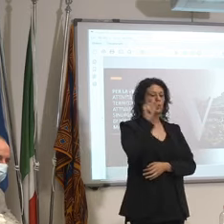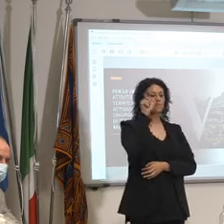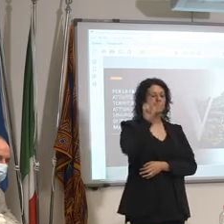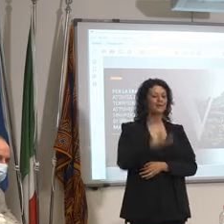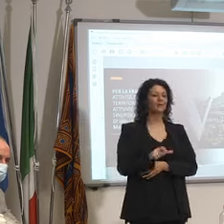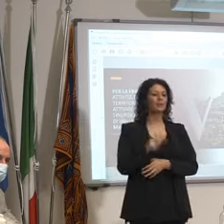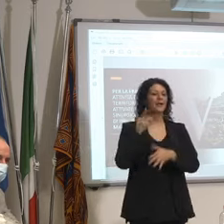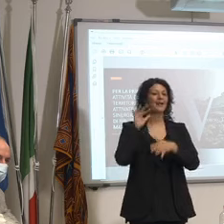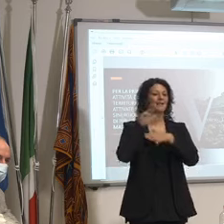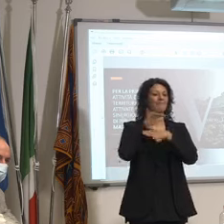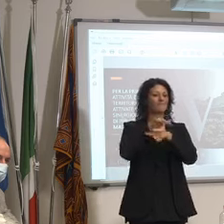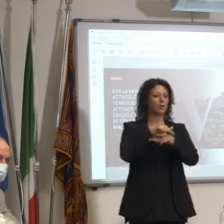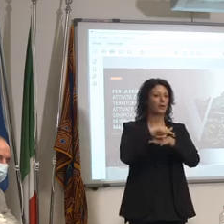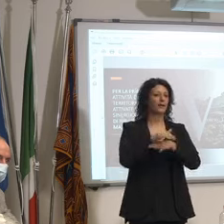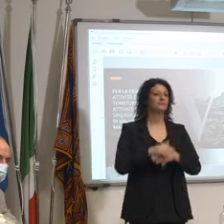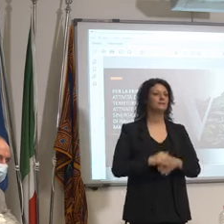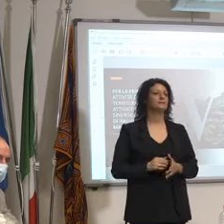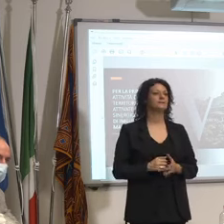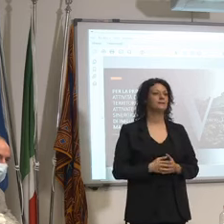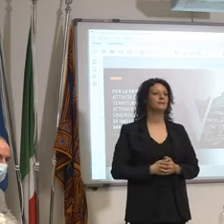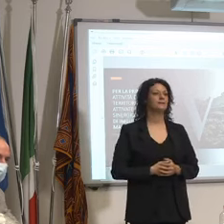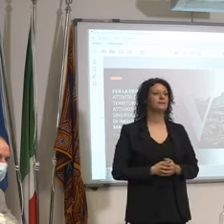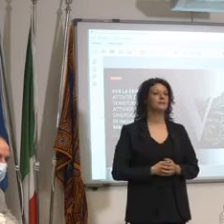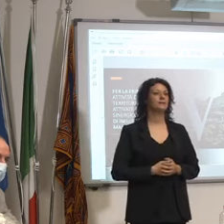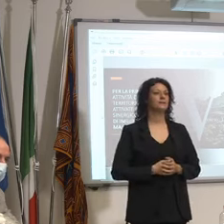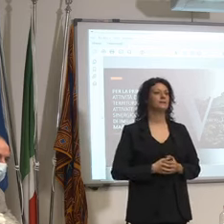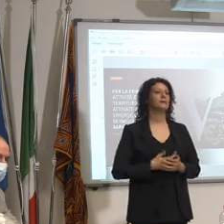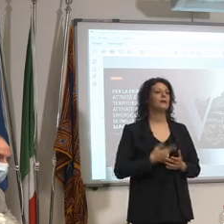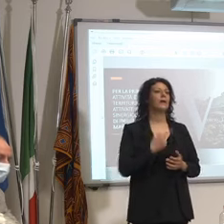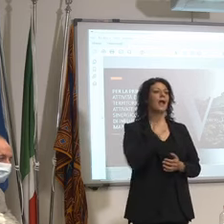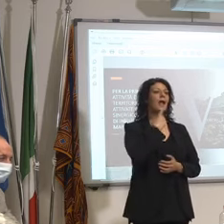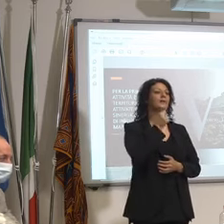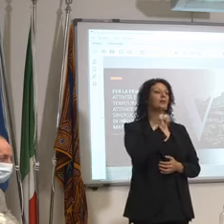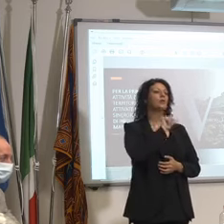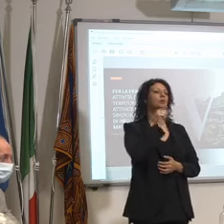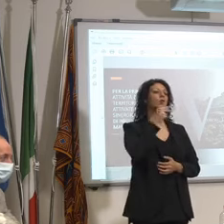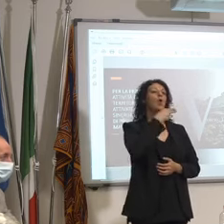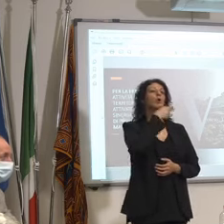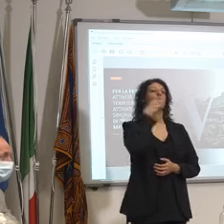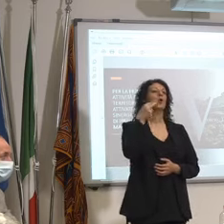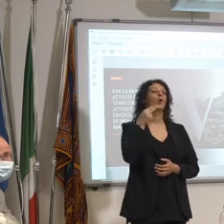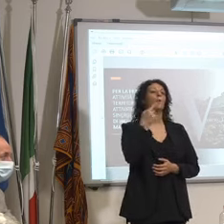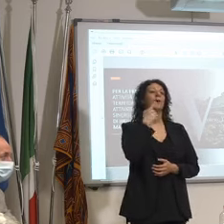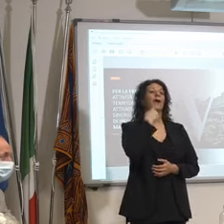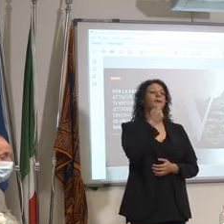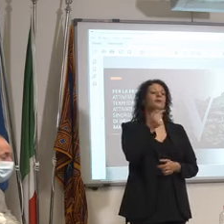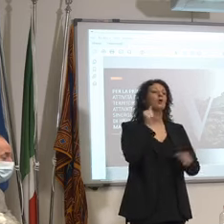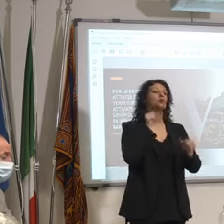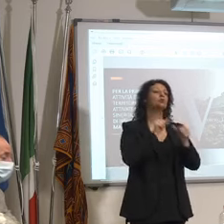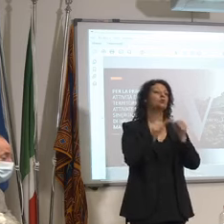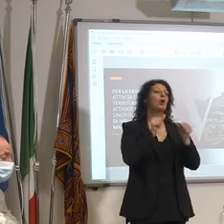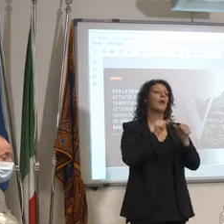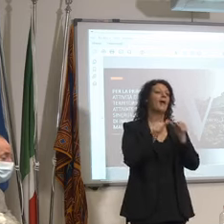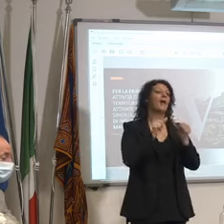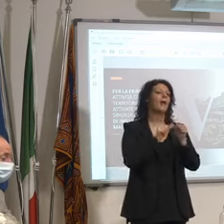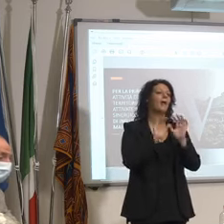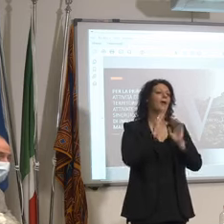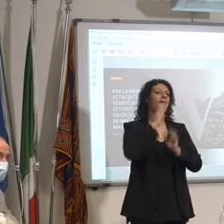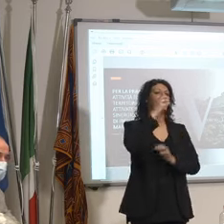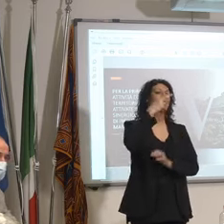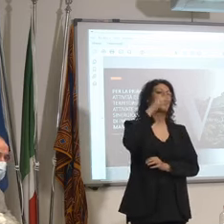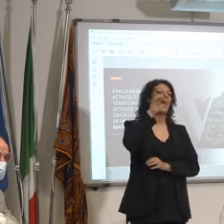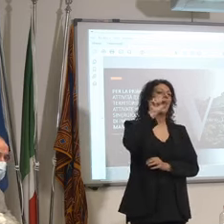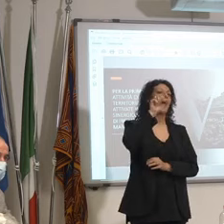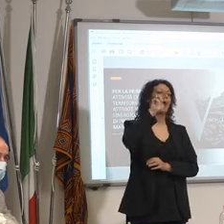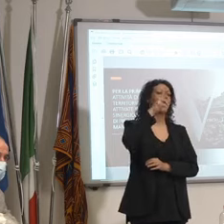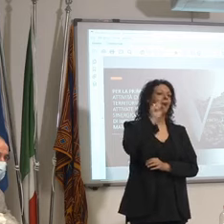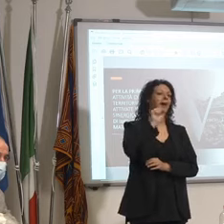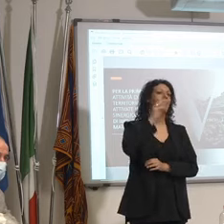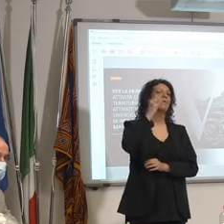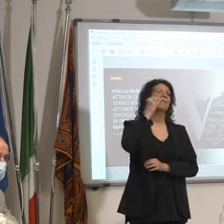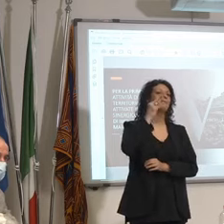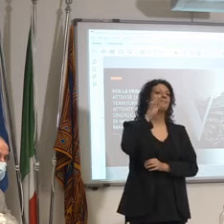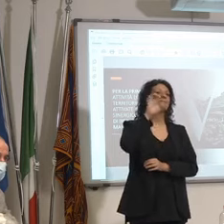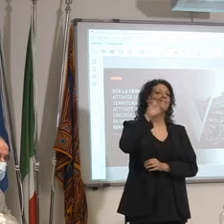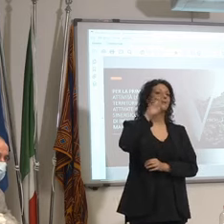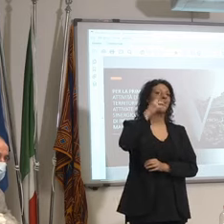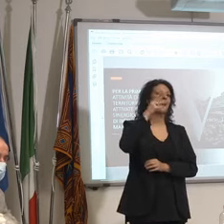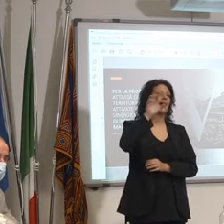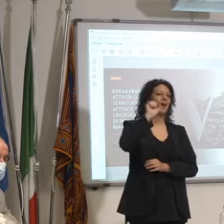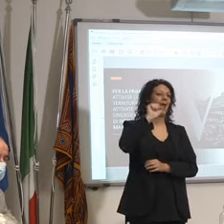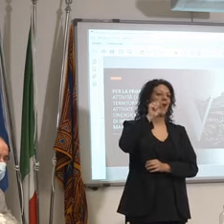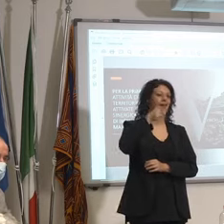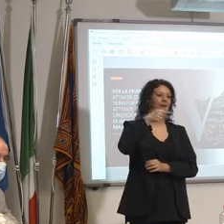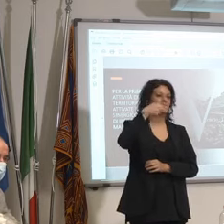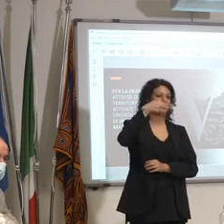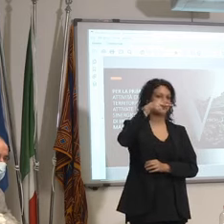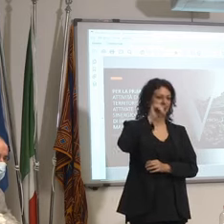la storia di Chiara Terramo va bene non stiamo a far nome non è confermata tra l'altro la famosissima